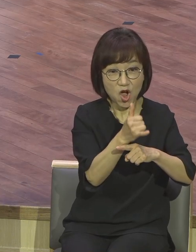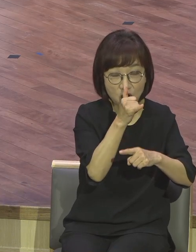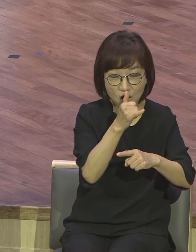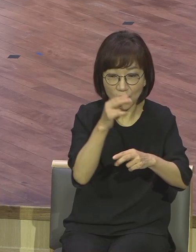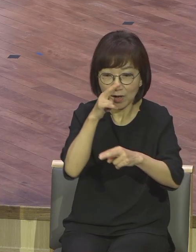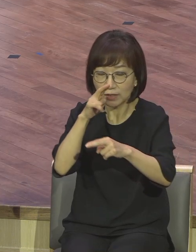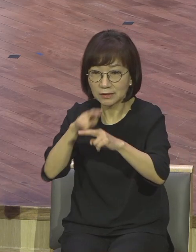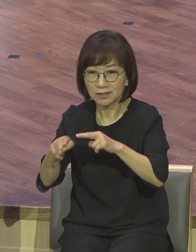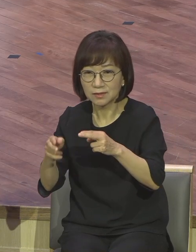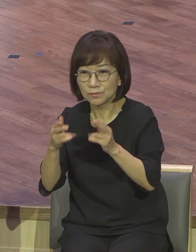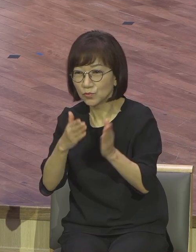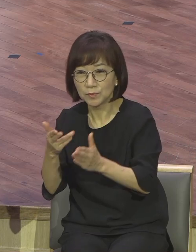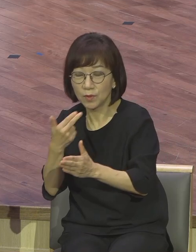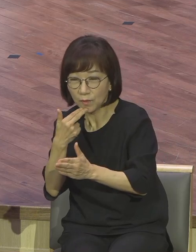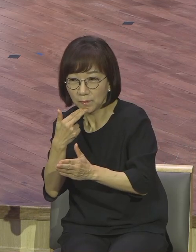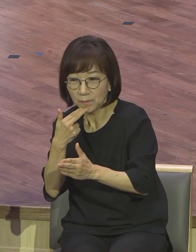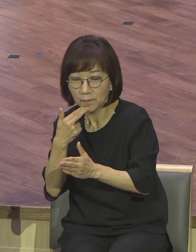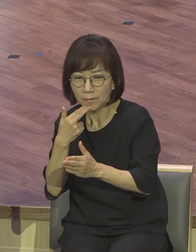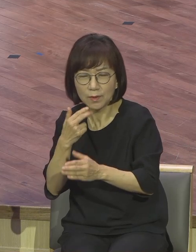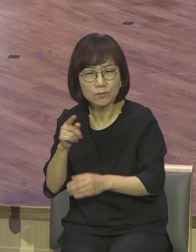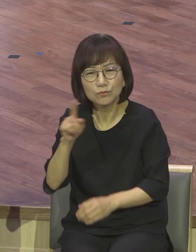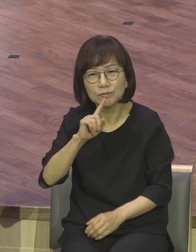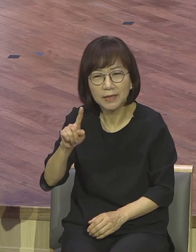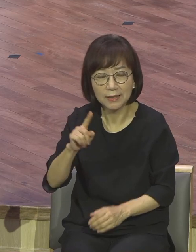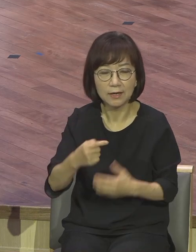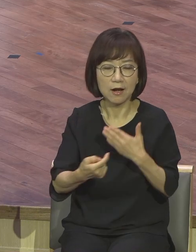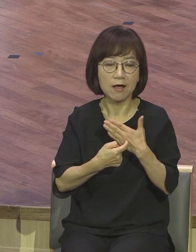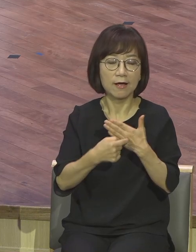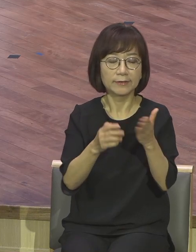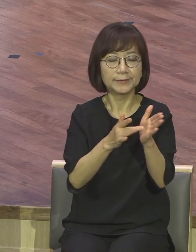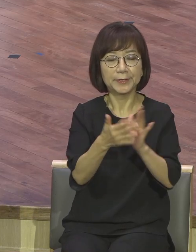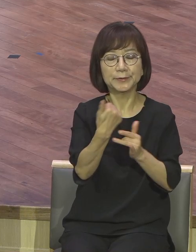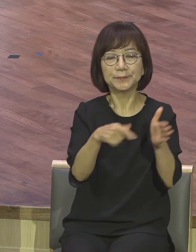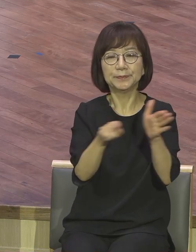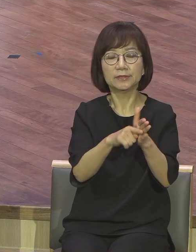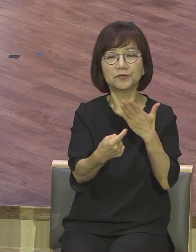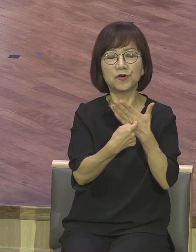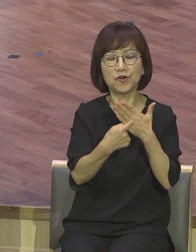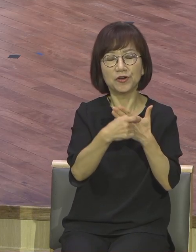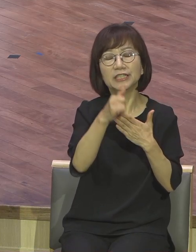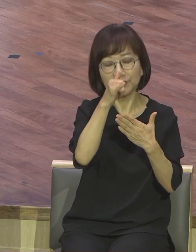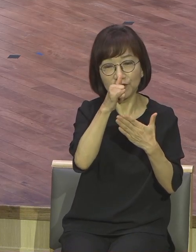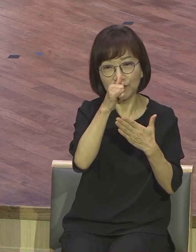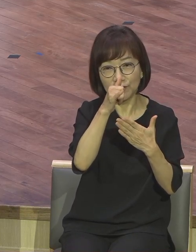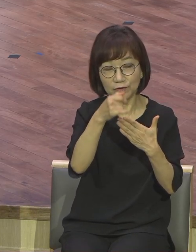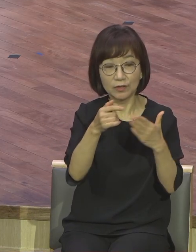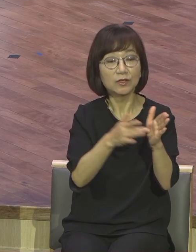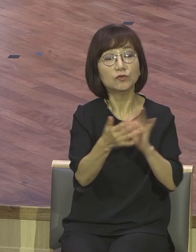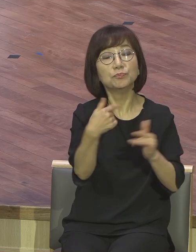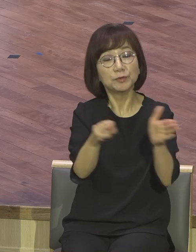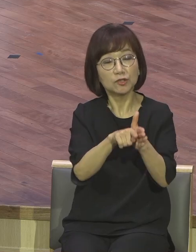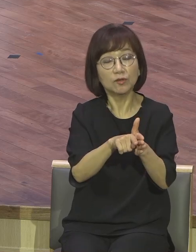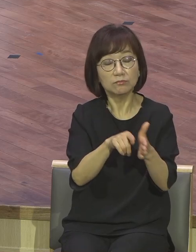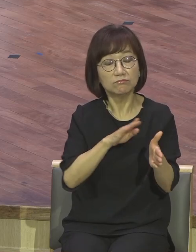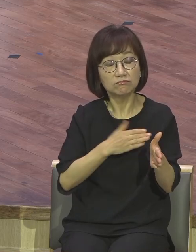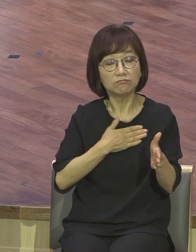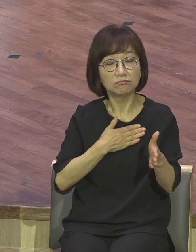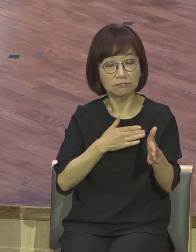예수를 믿는 모양과 형식은 있으나 예수를 믿는 내용이